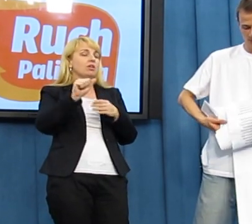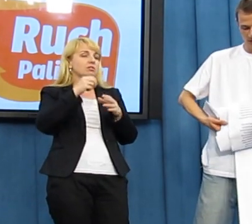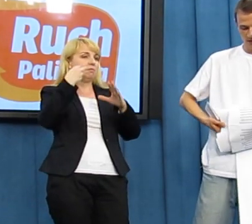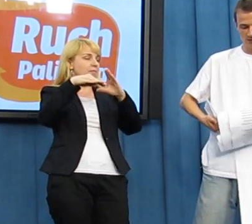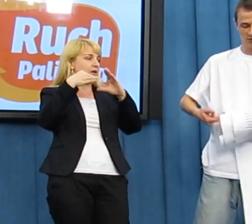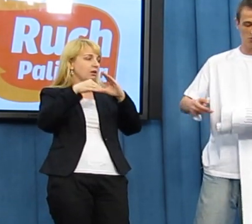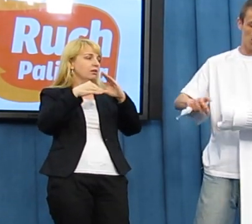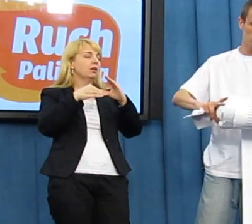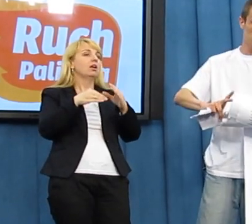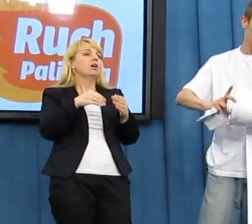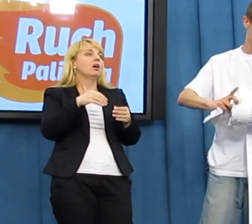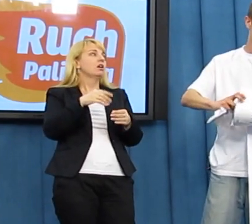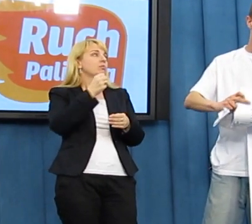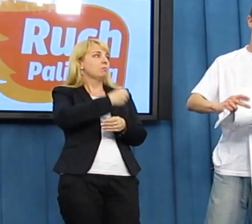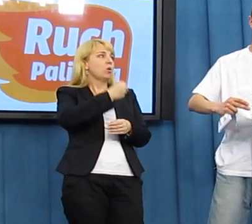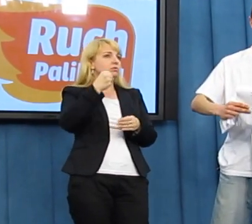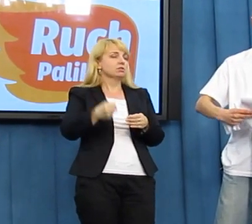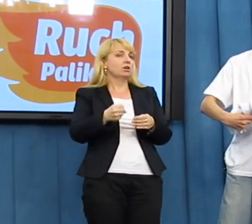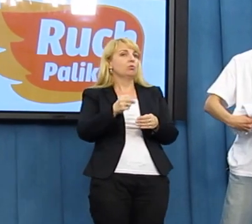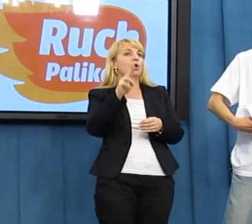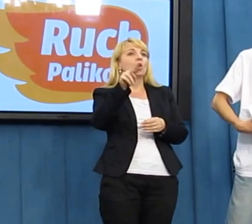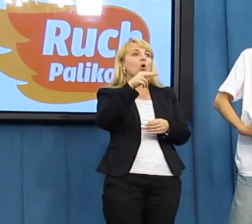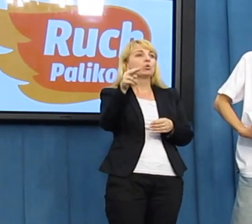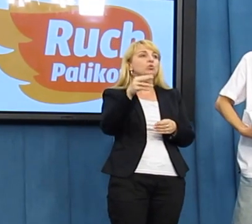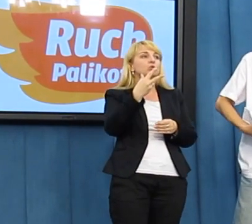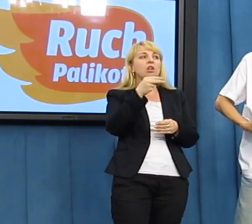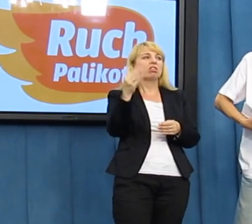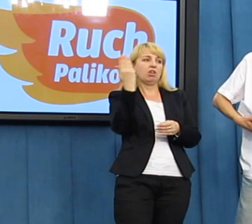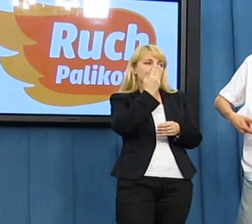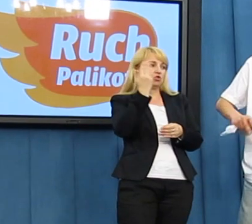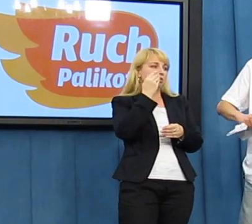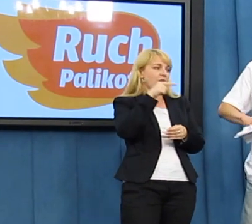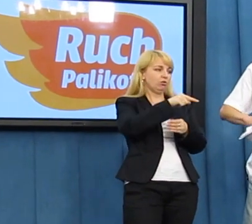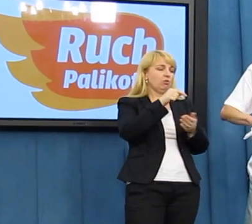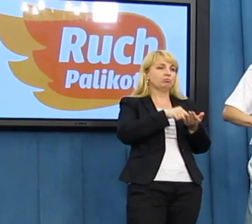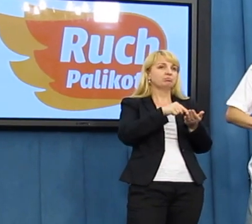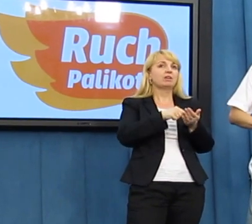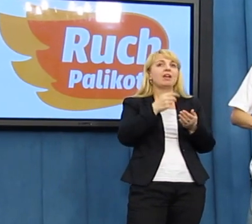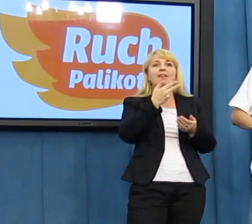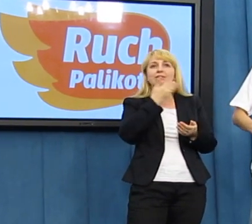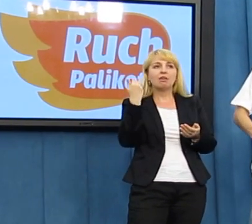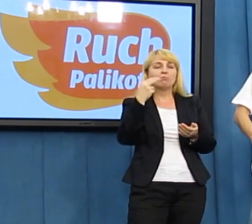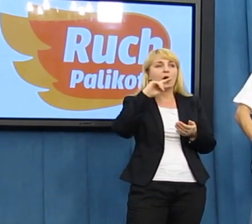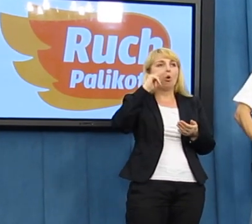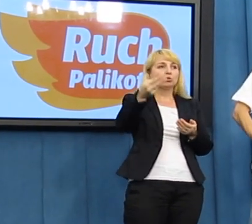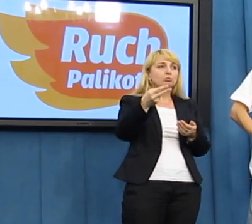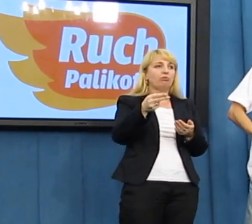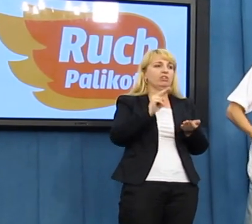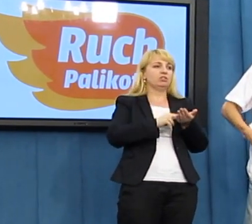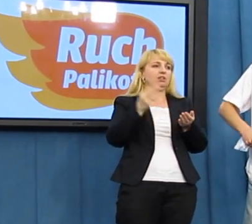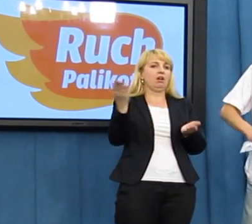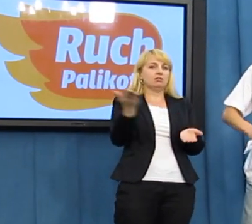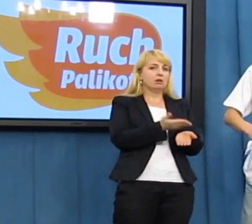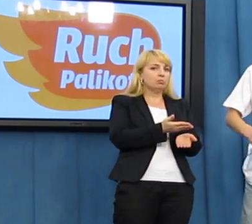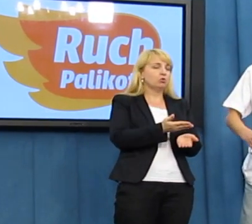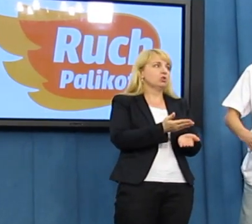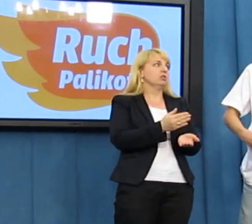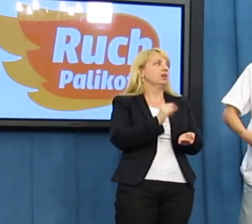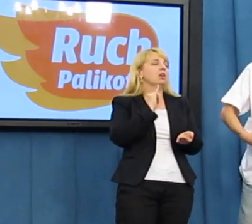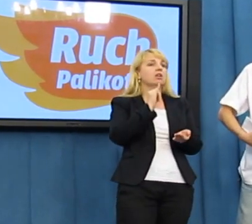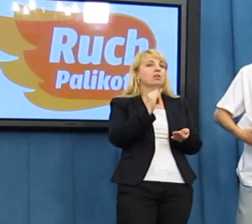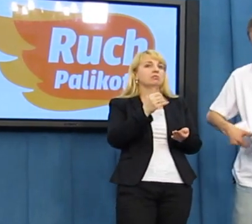z posłami, którzy ich chyba nie czytają albo nie chcą odpowiadać na nasze